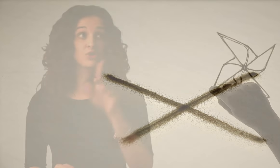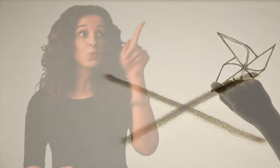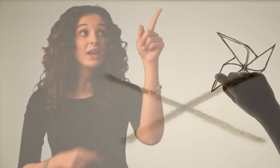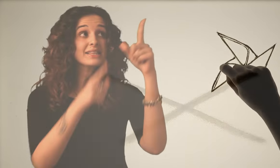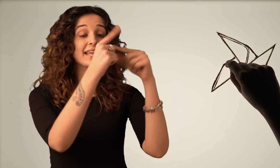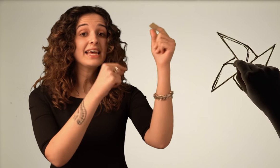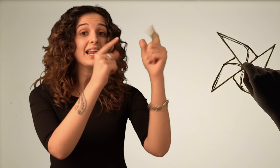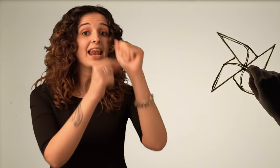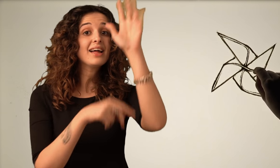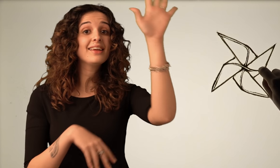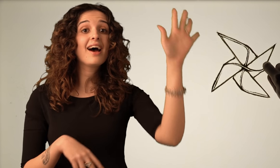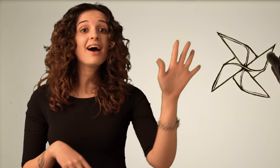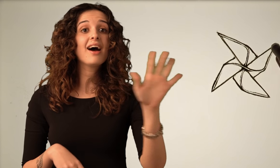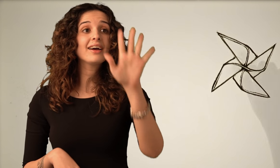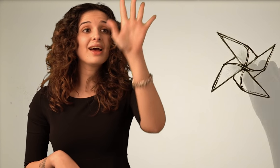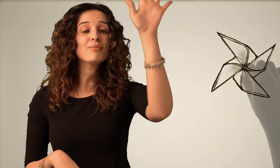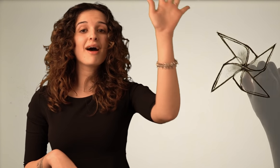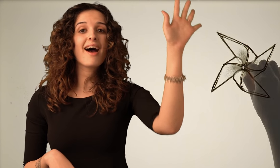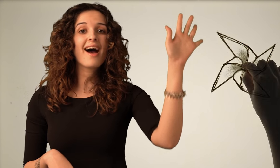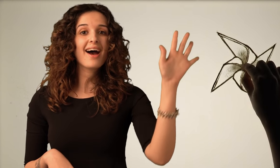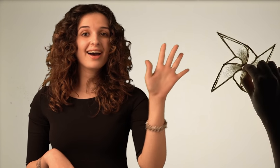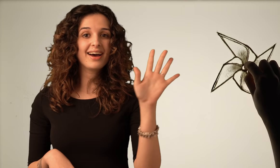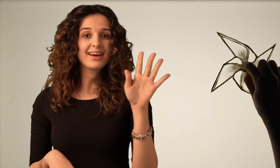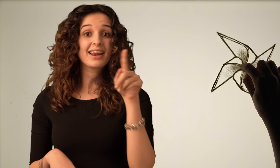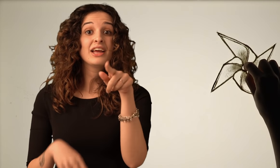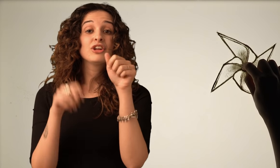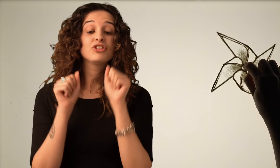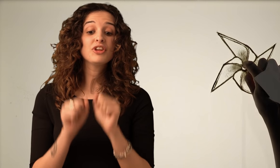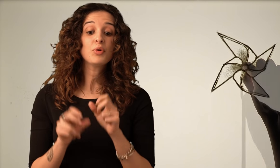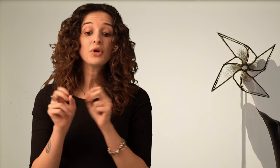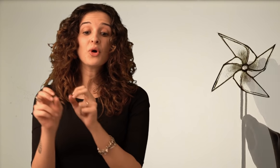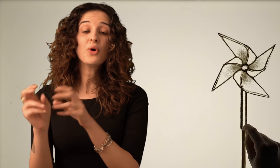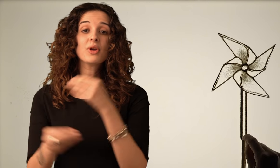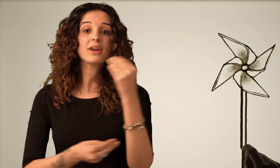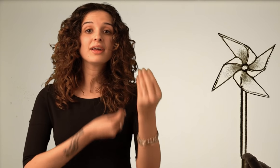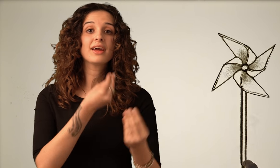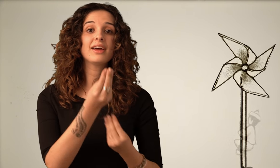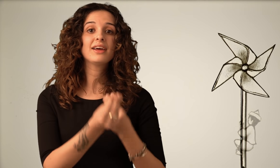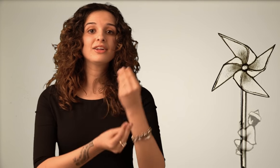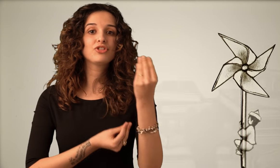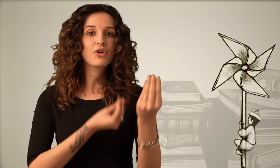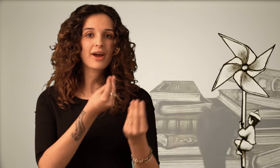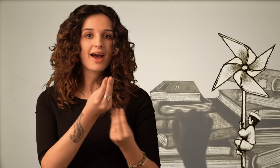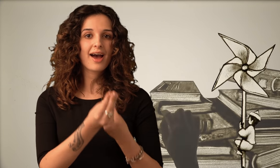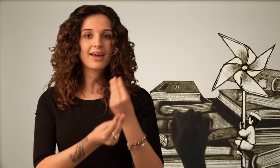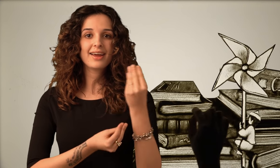sulla stella di Acama Ci puoi correre e giocare